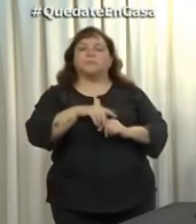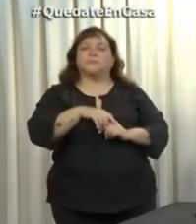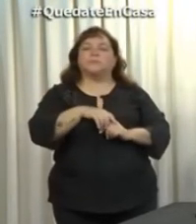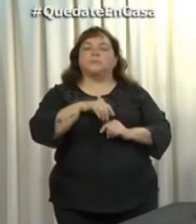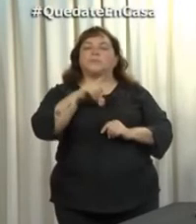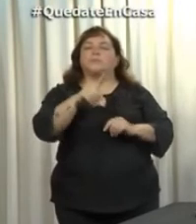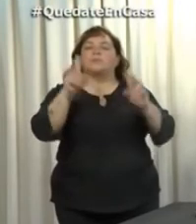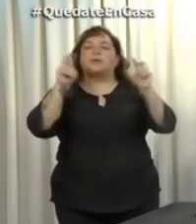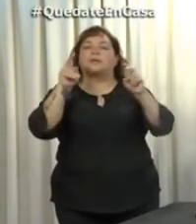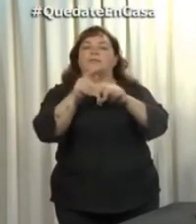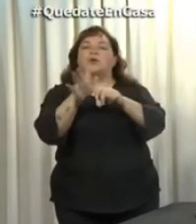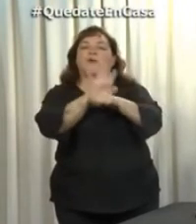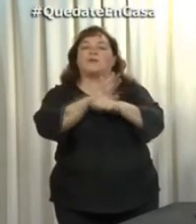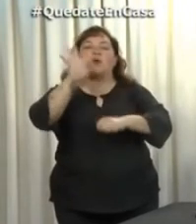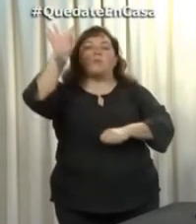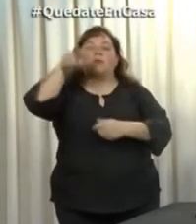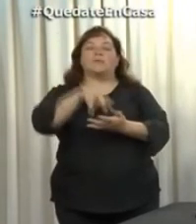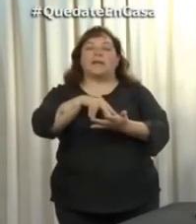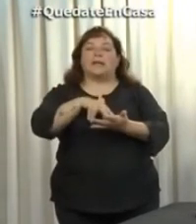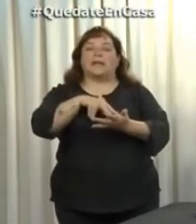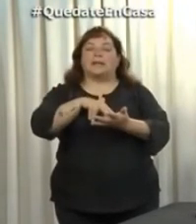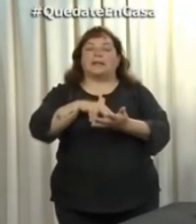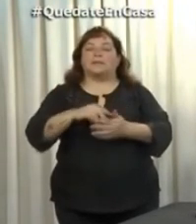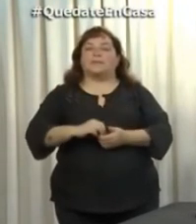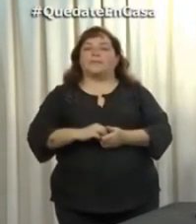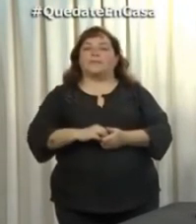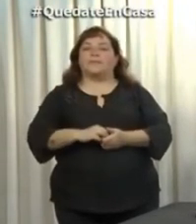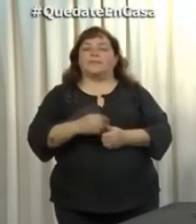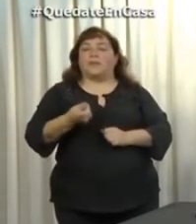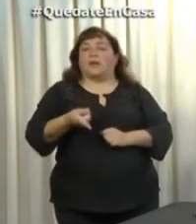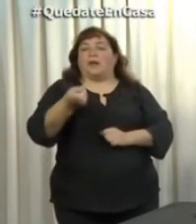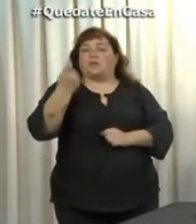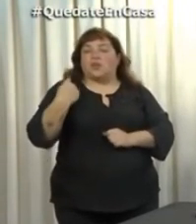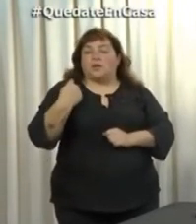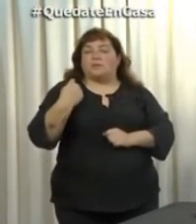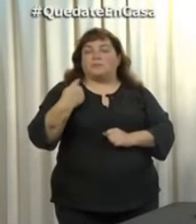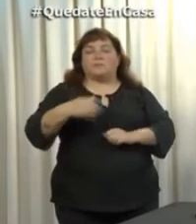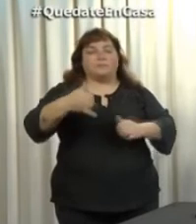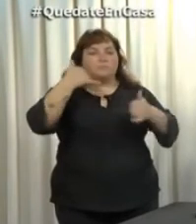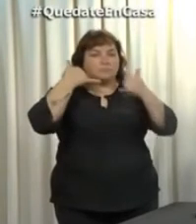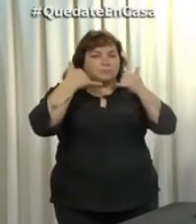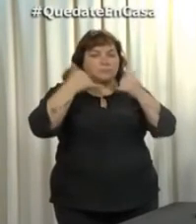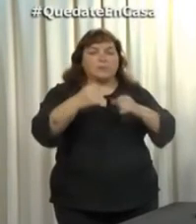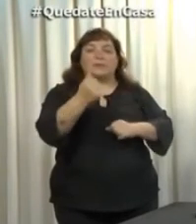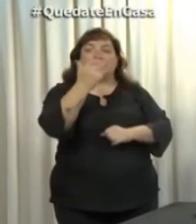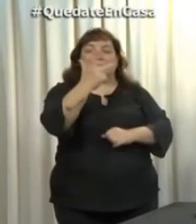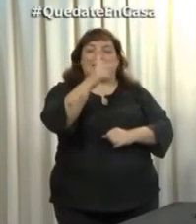coronavirus en la provincia. El día de ayer se han recibido 300